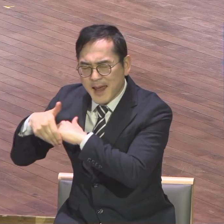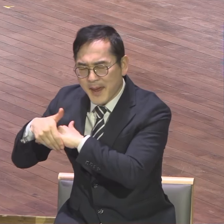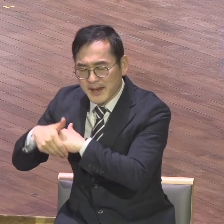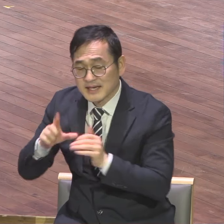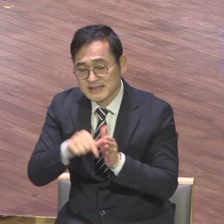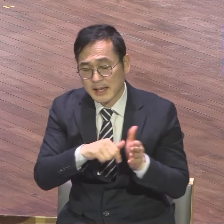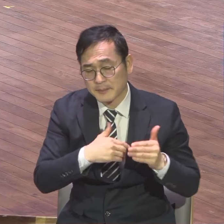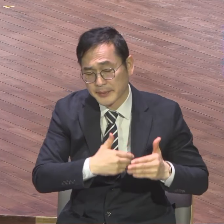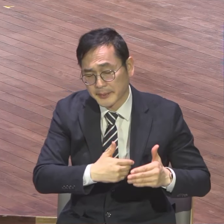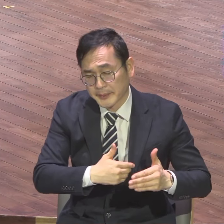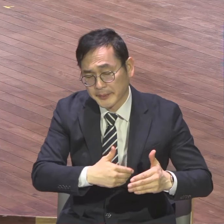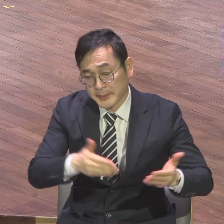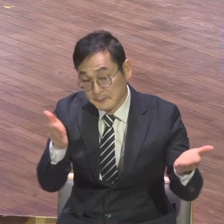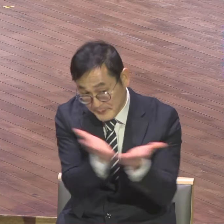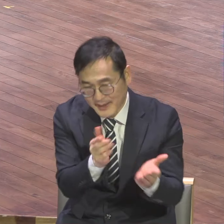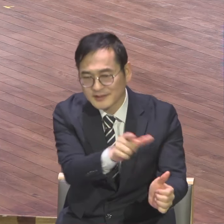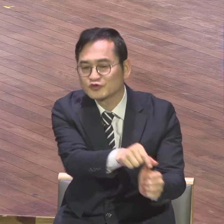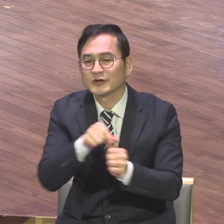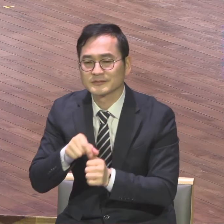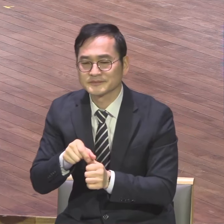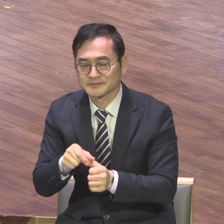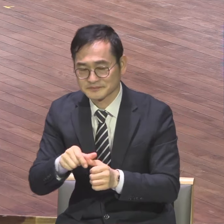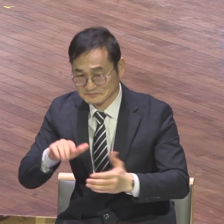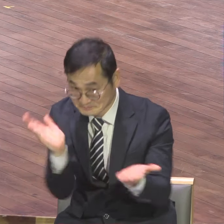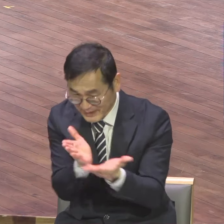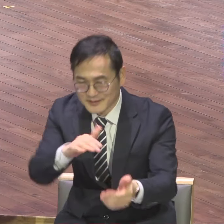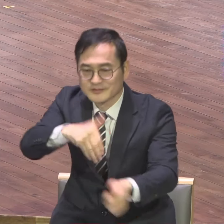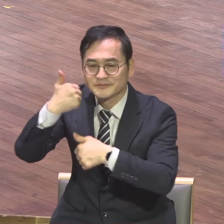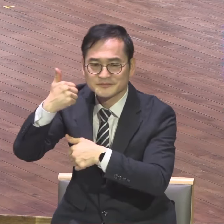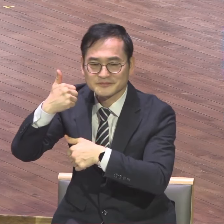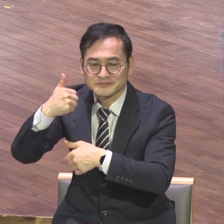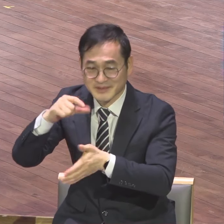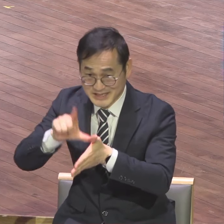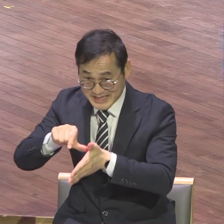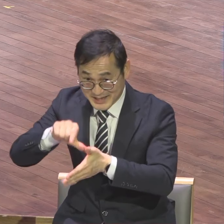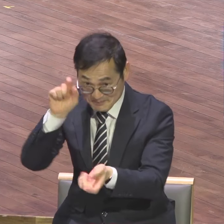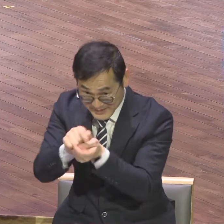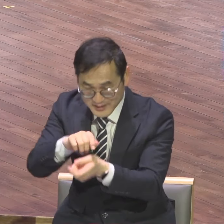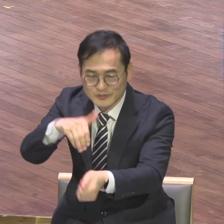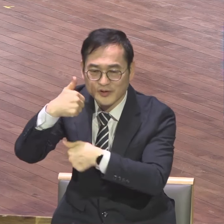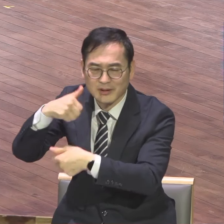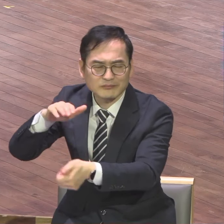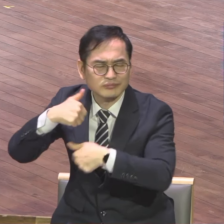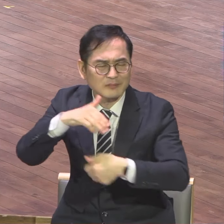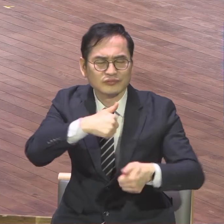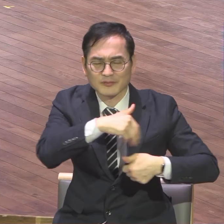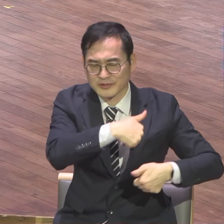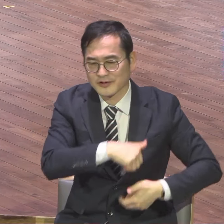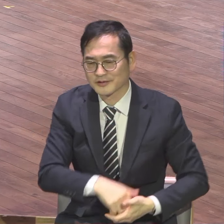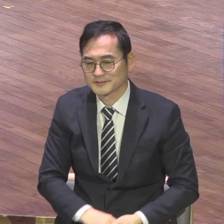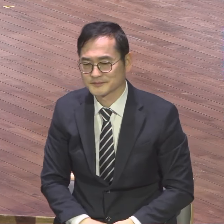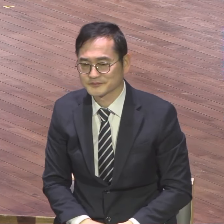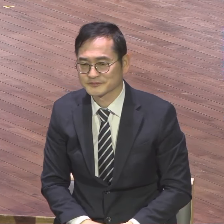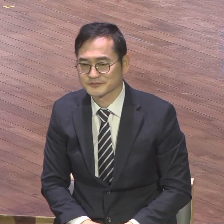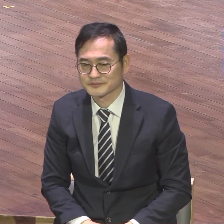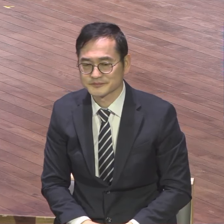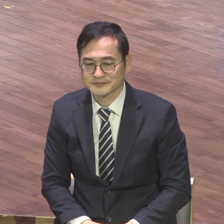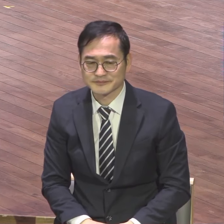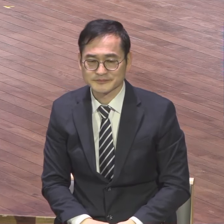맛볼 수 있도록 우리를 불러주셨다는 것입니다 그래서 사도 바울은 에베스 2장 8절로 그 전에 구원이 뭐요 전적 하나님의